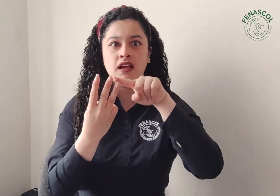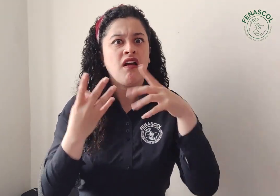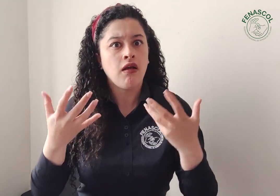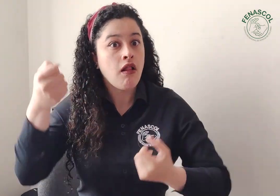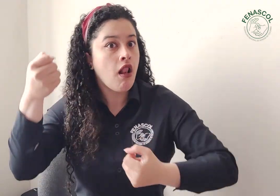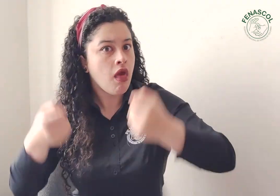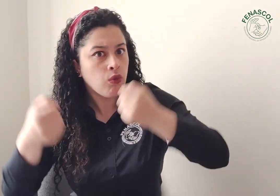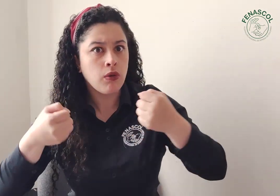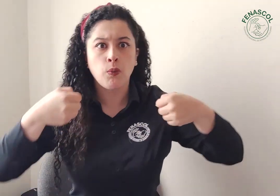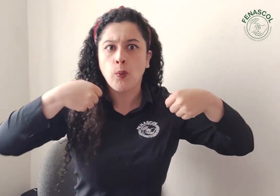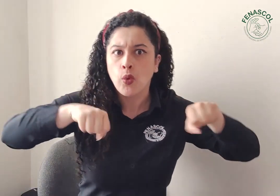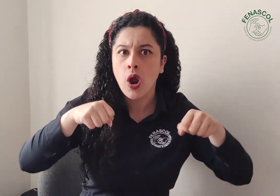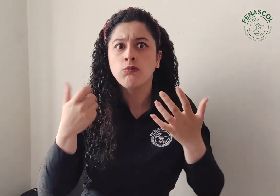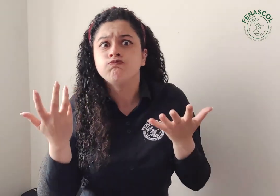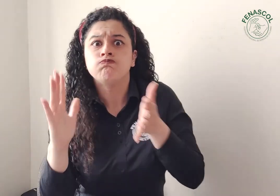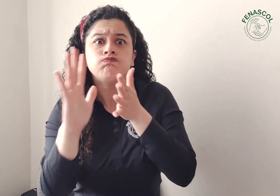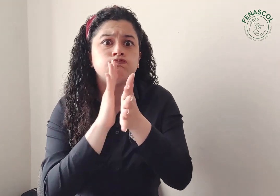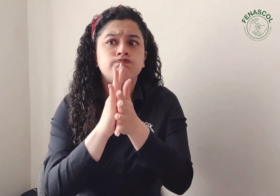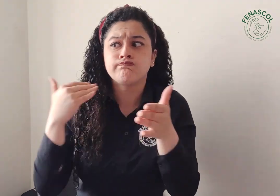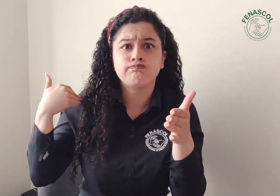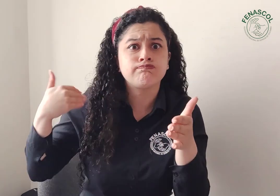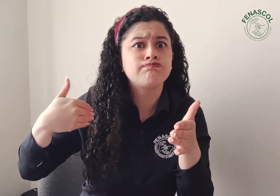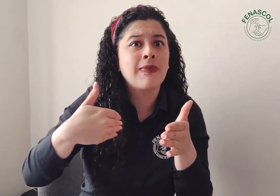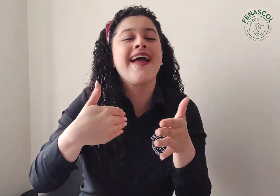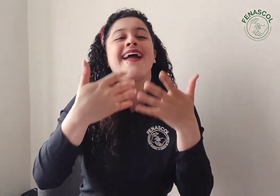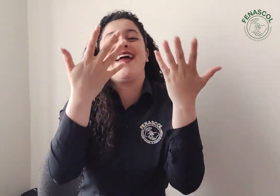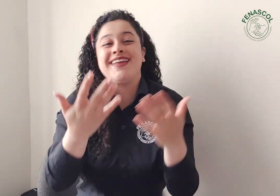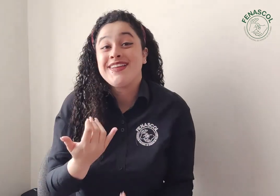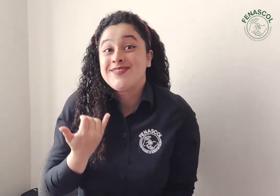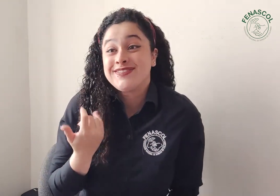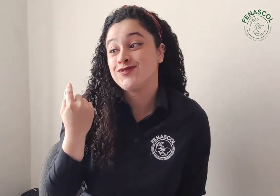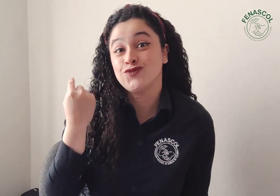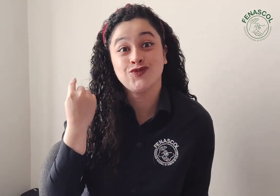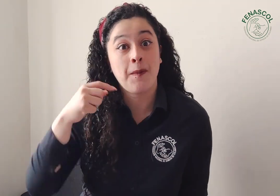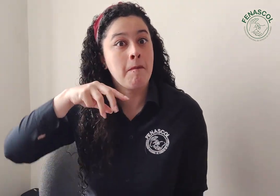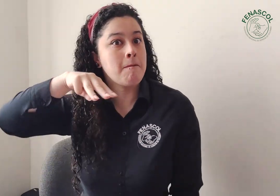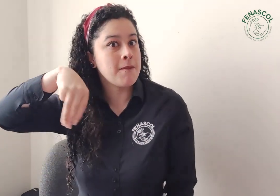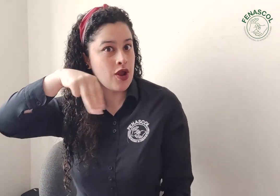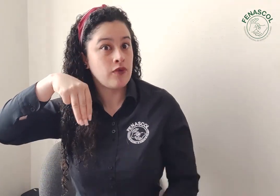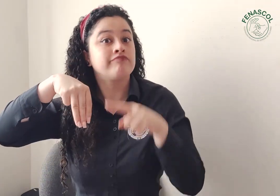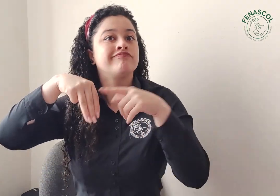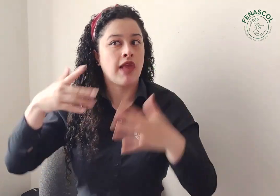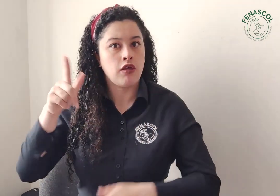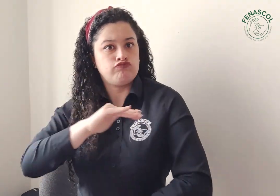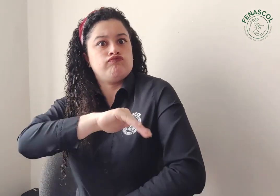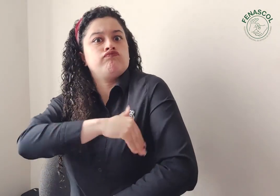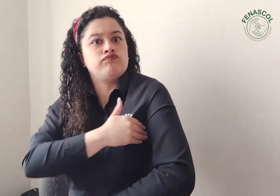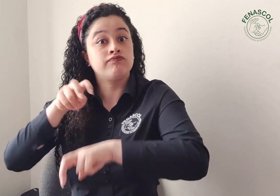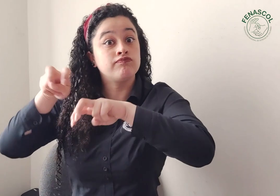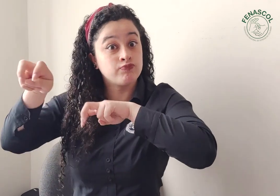carro y moto. Queremos comentarles que FENASCOL se reunió el pasado miércoles con el Ministerio de Transporte, la Agencia Nacional